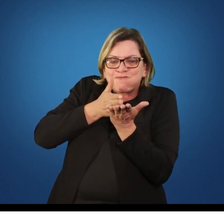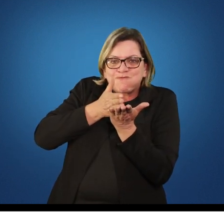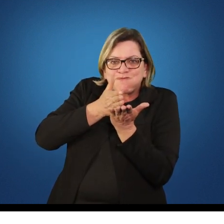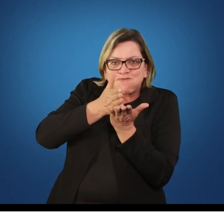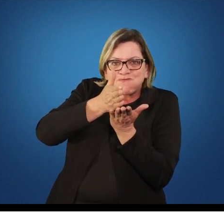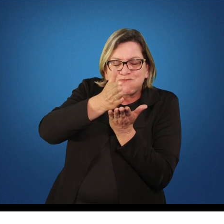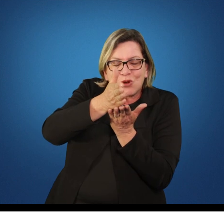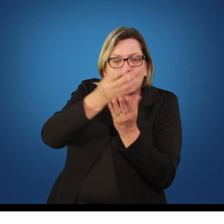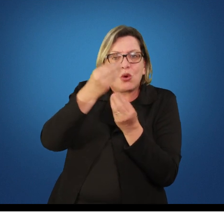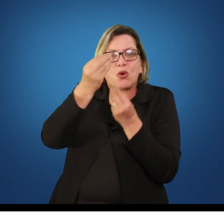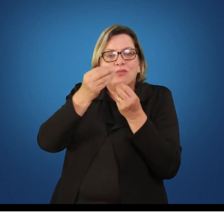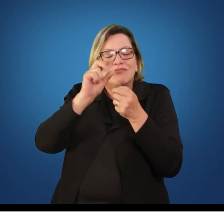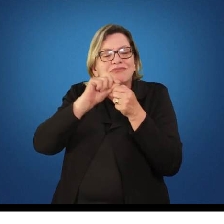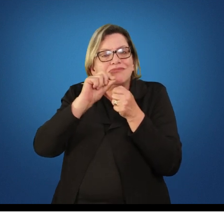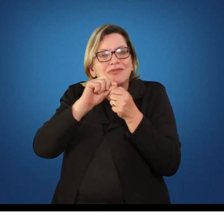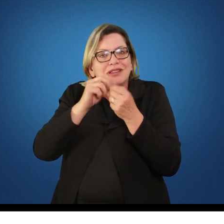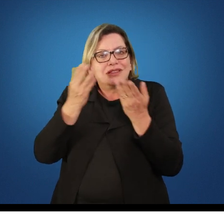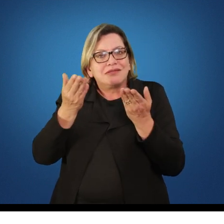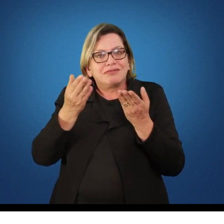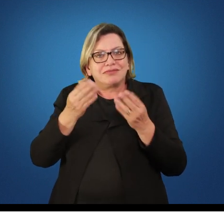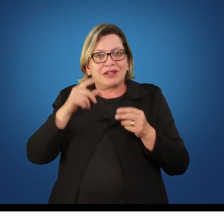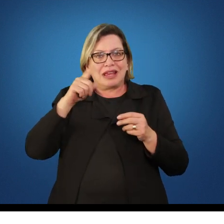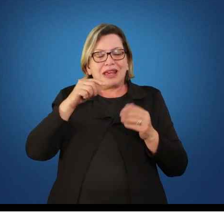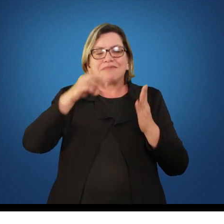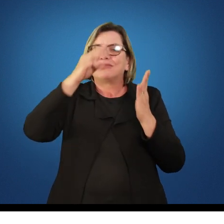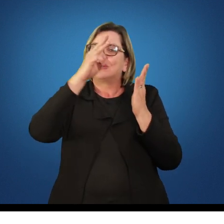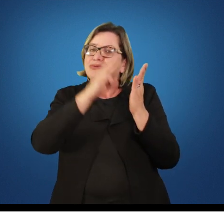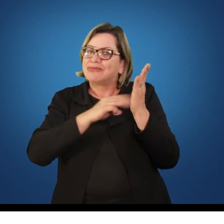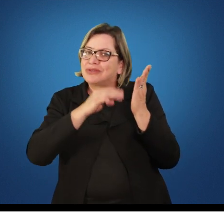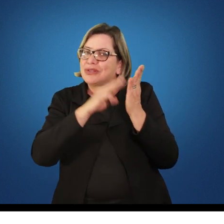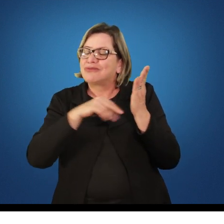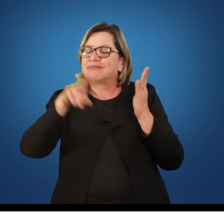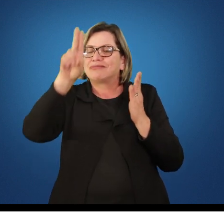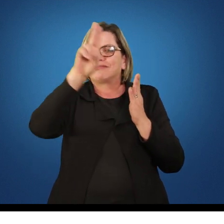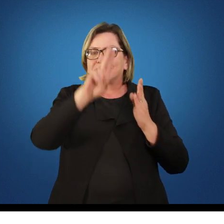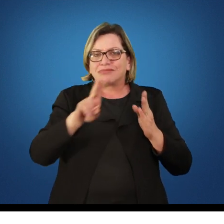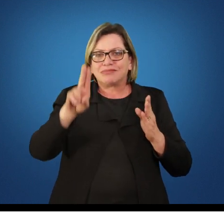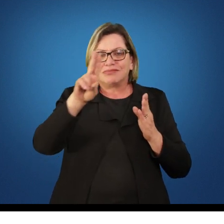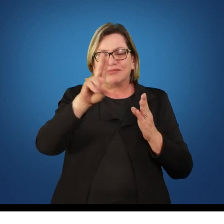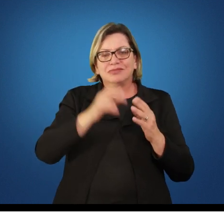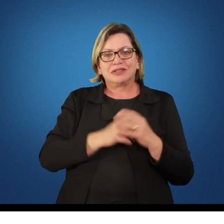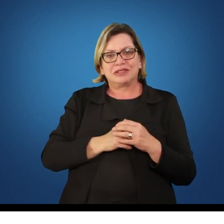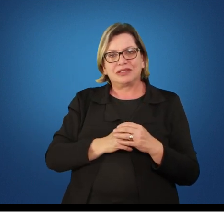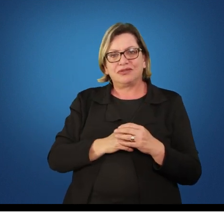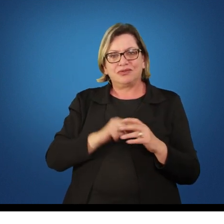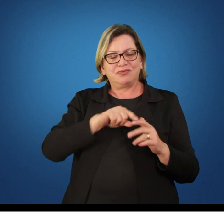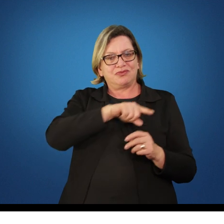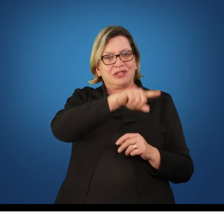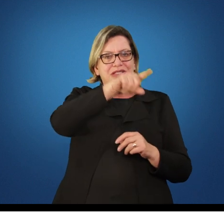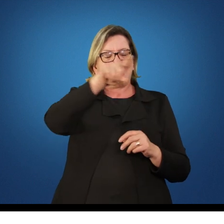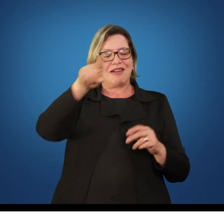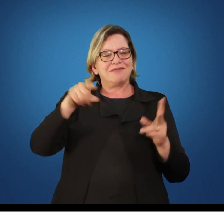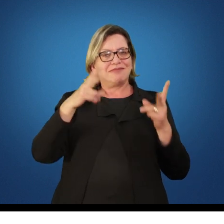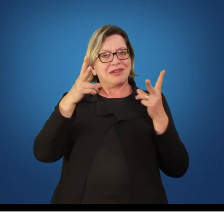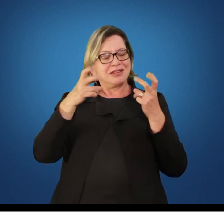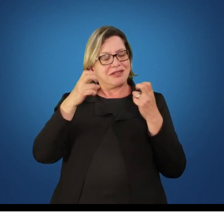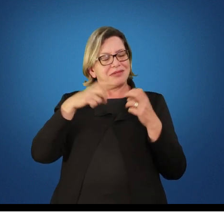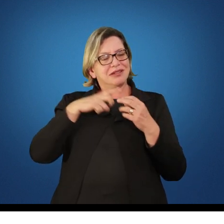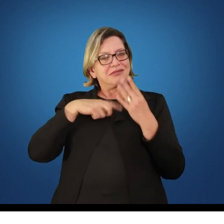fazer esse caminho. são as chamadas metodologias. Certo? Vocês vão ver que existem autores que estão trazendo aí